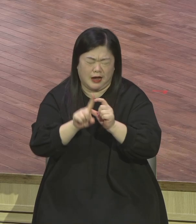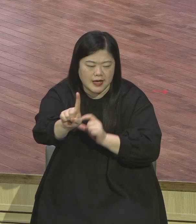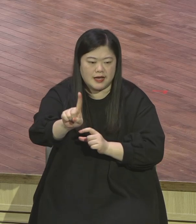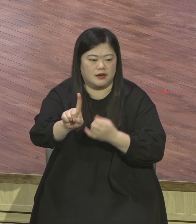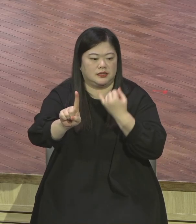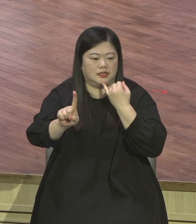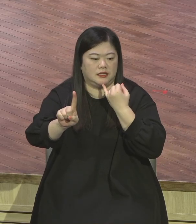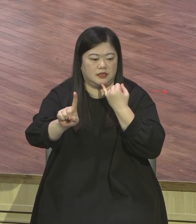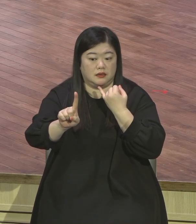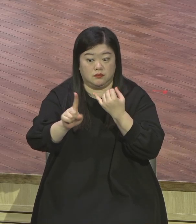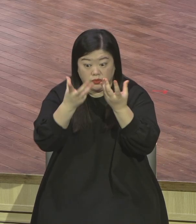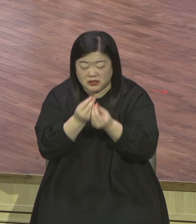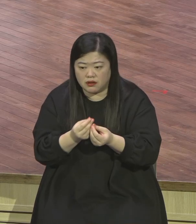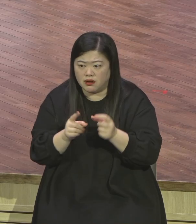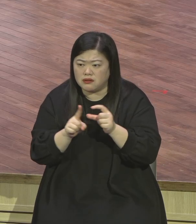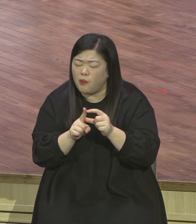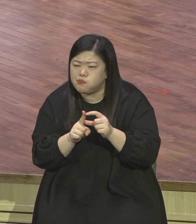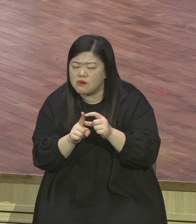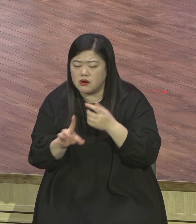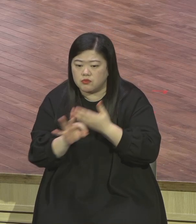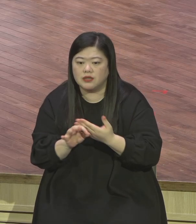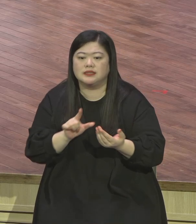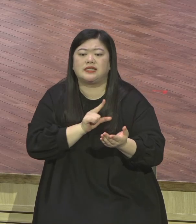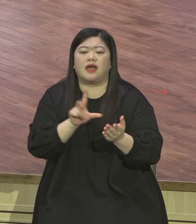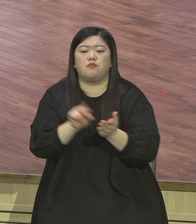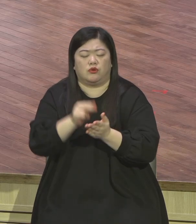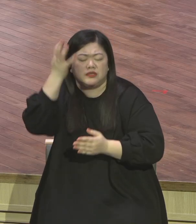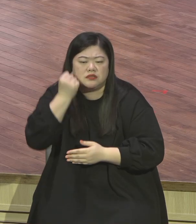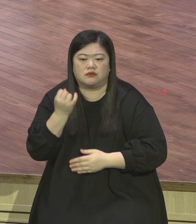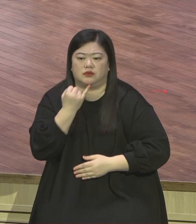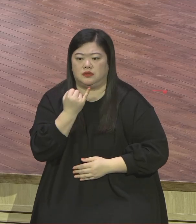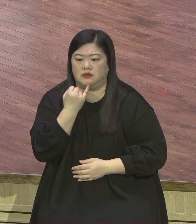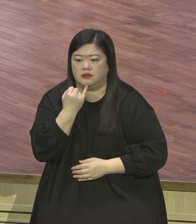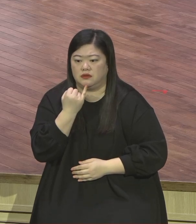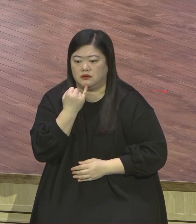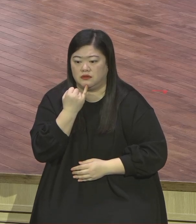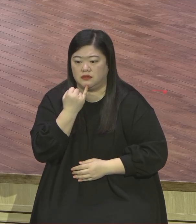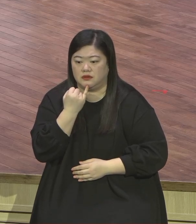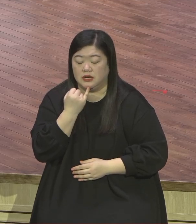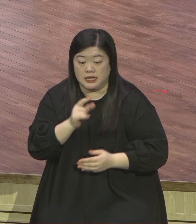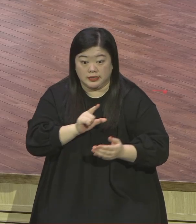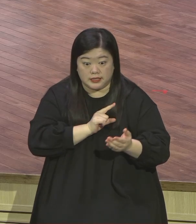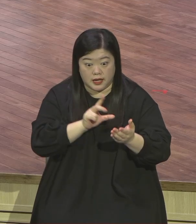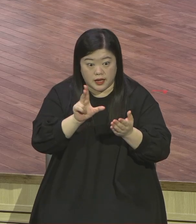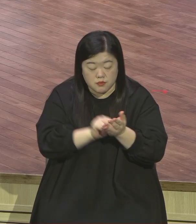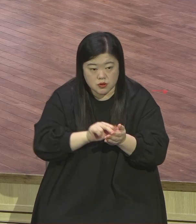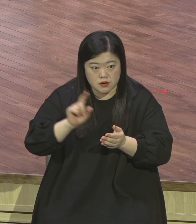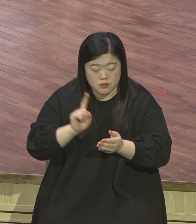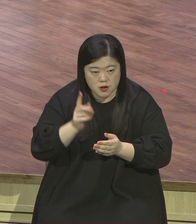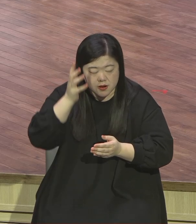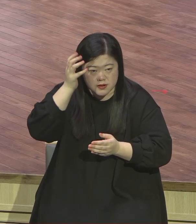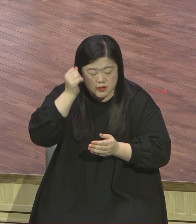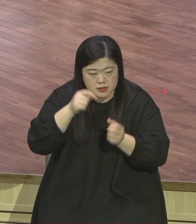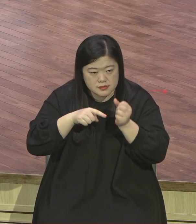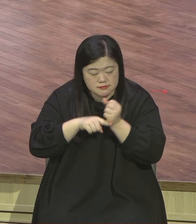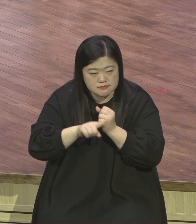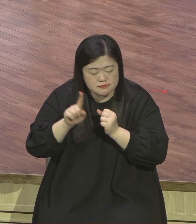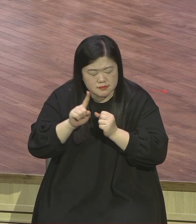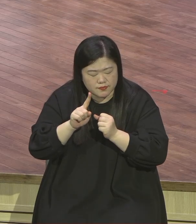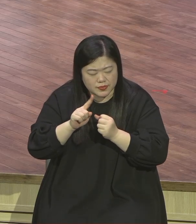그 말씀 잡는 게 성공입니다 깨닫는 게 성공이에요 그렇구나 결단하는 게 성공이에요